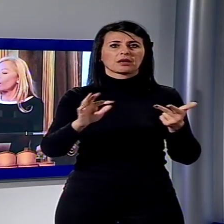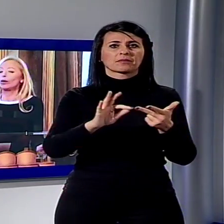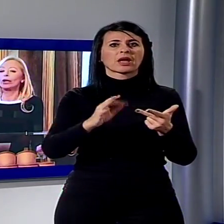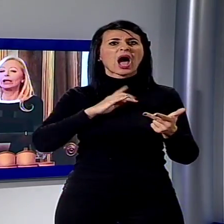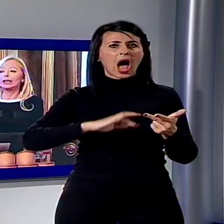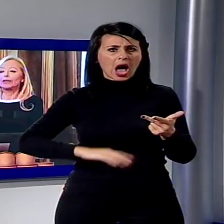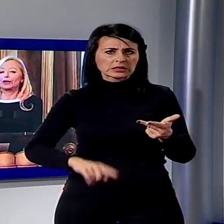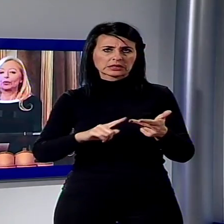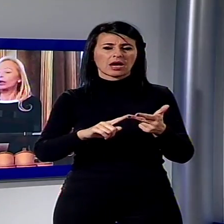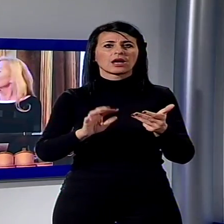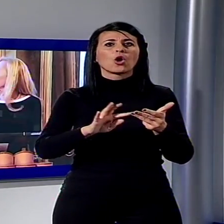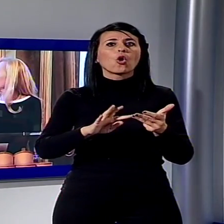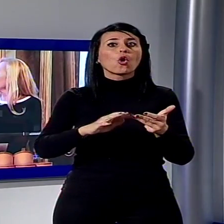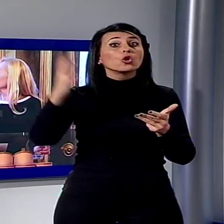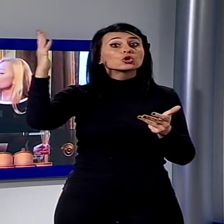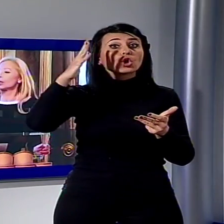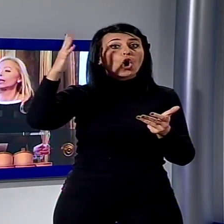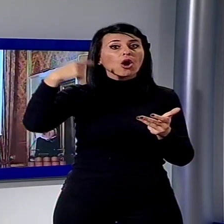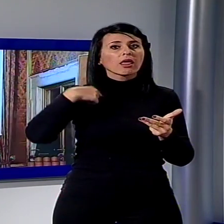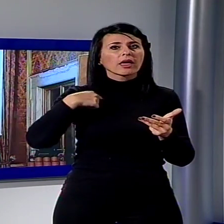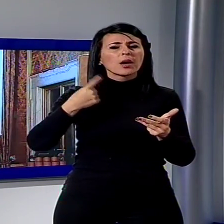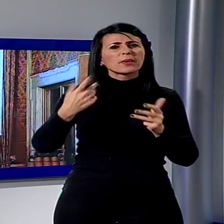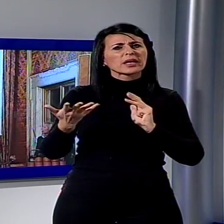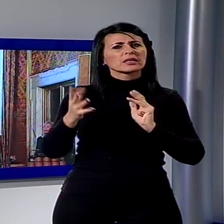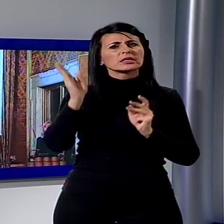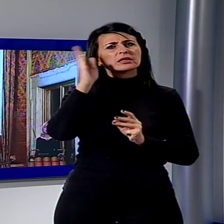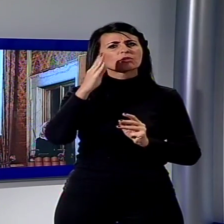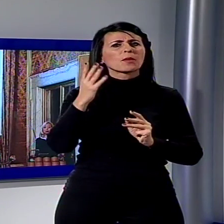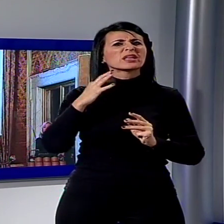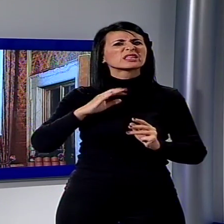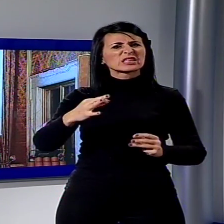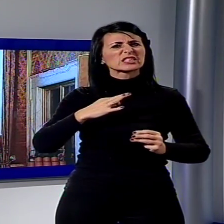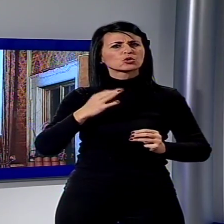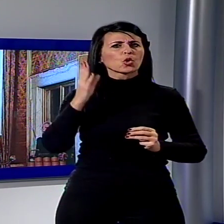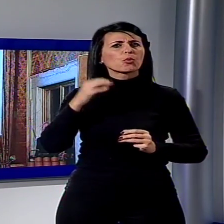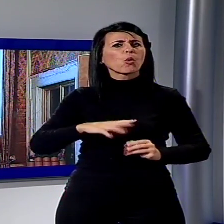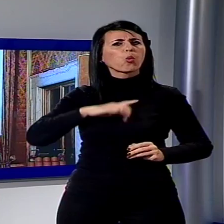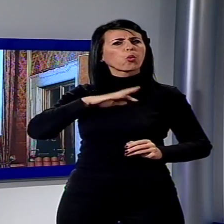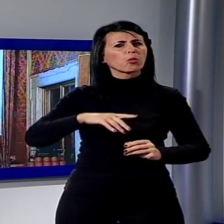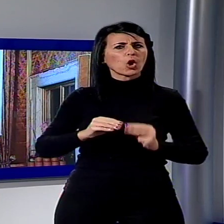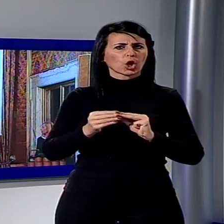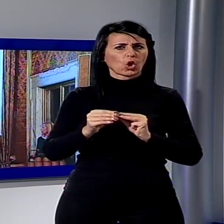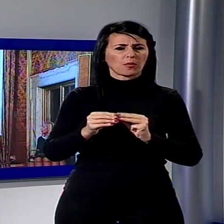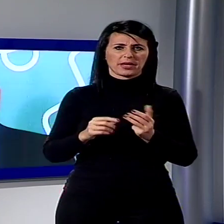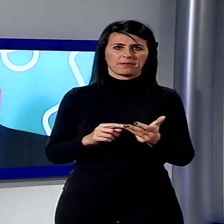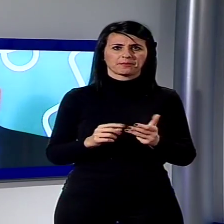'influenza della radiazione luminosa nella cronobiologia dei disturbi dell'umore. La fondazione BRF nasce in un momento